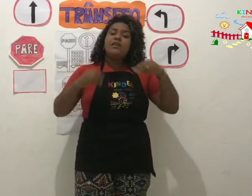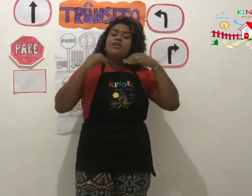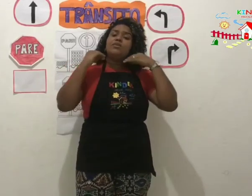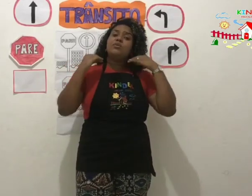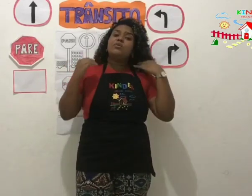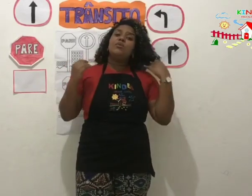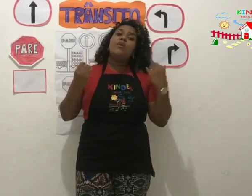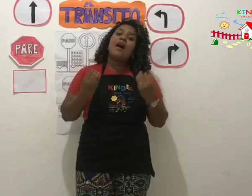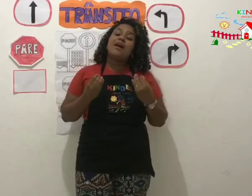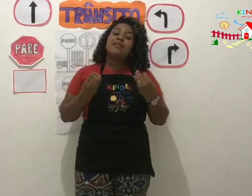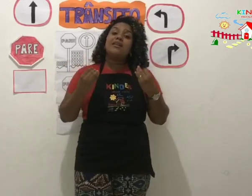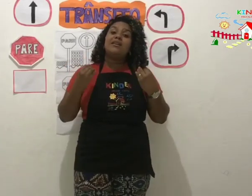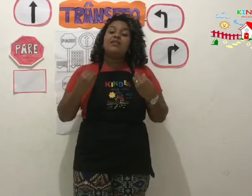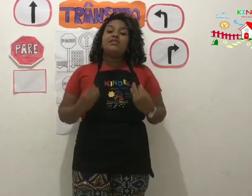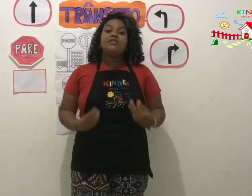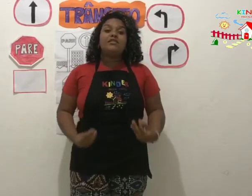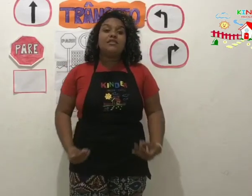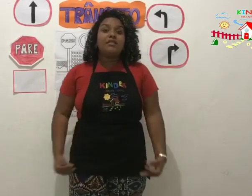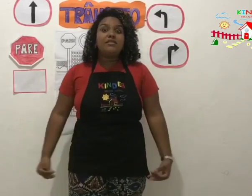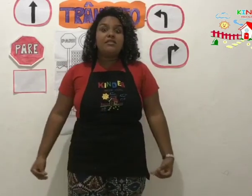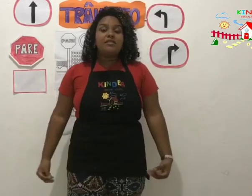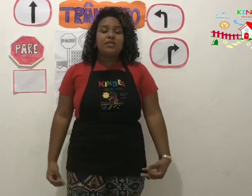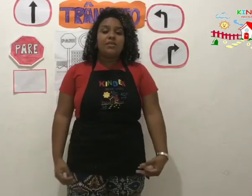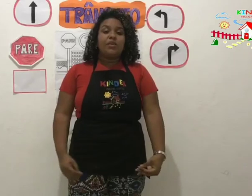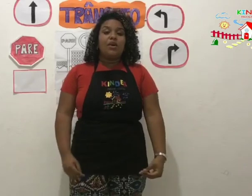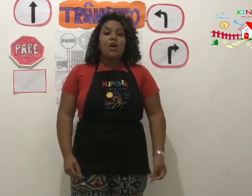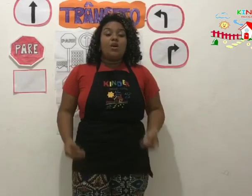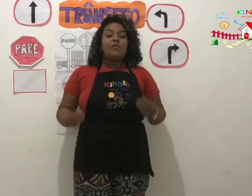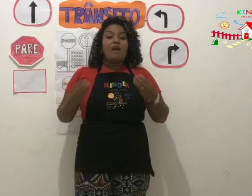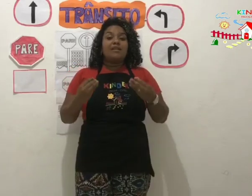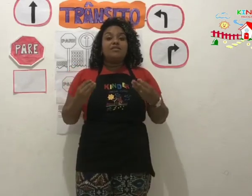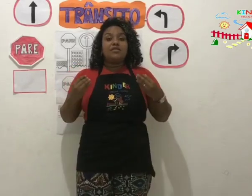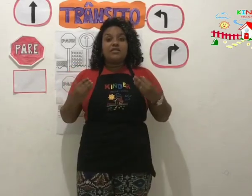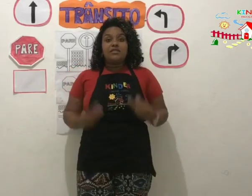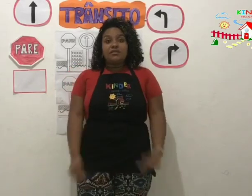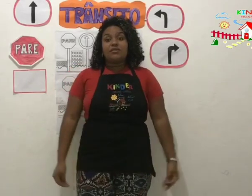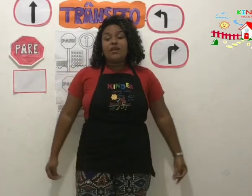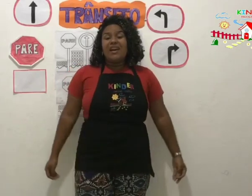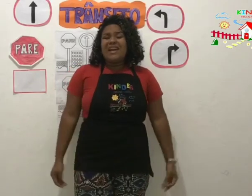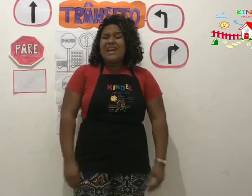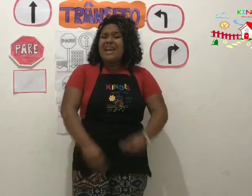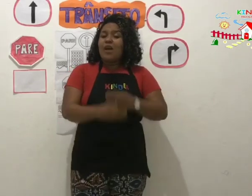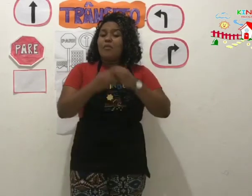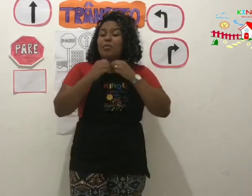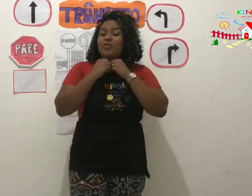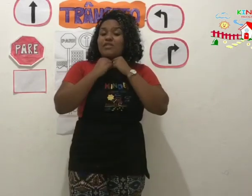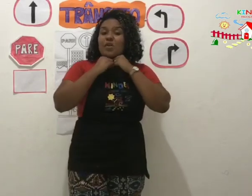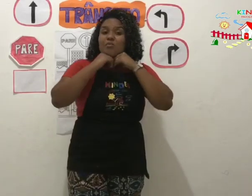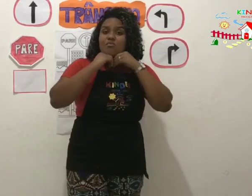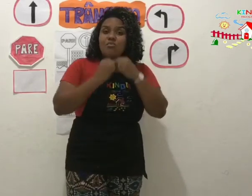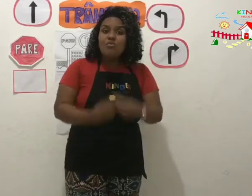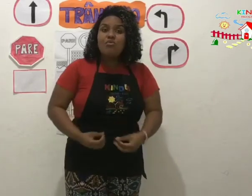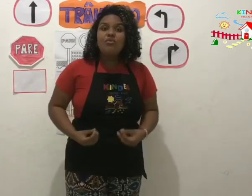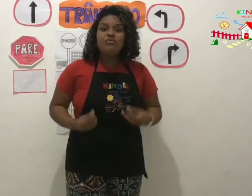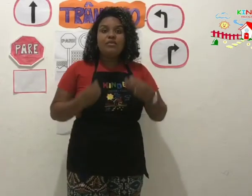do guarda de trânsito. O guarda de trânsito é uma profissão muito